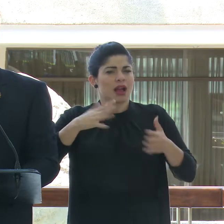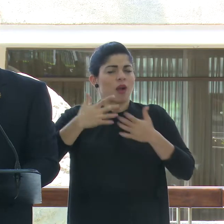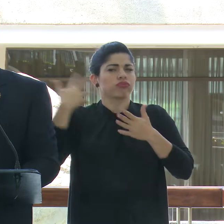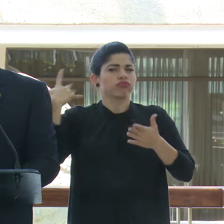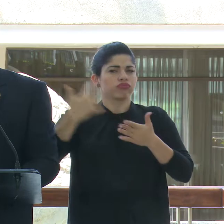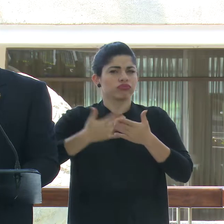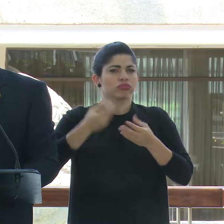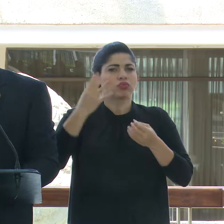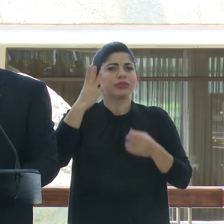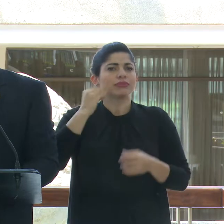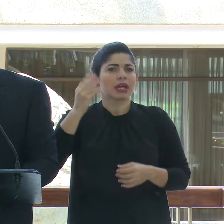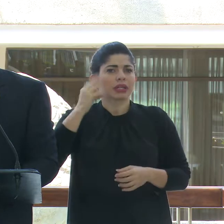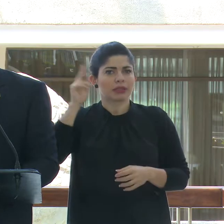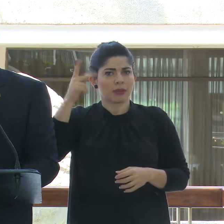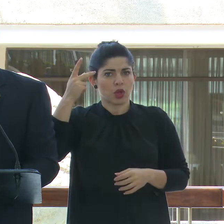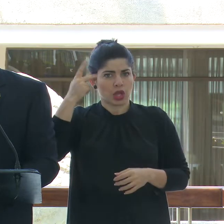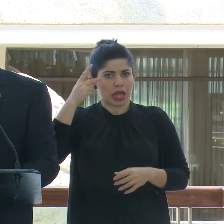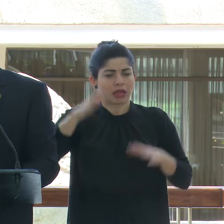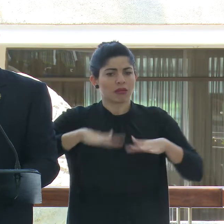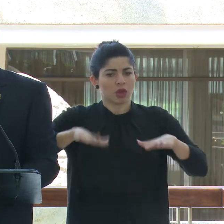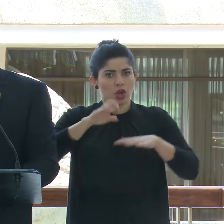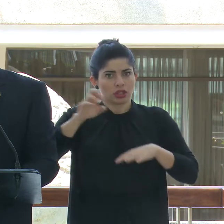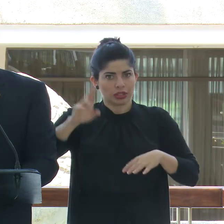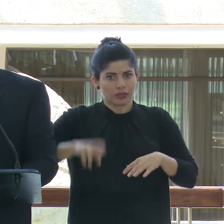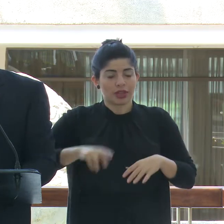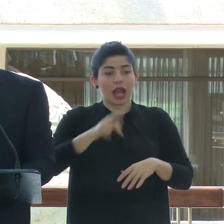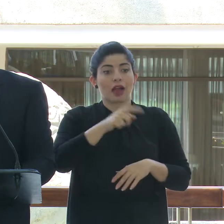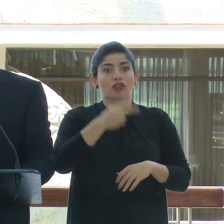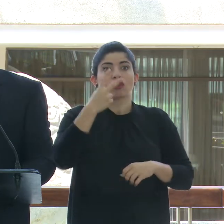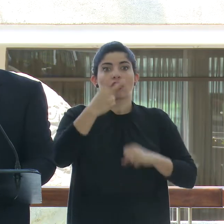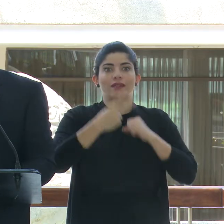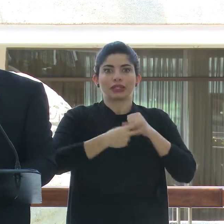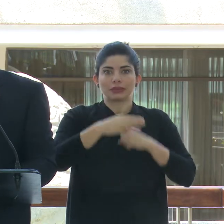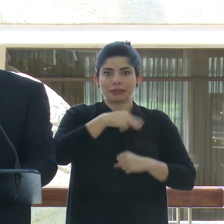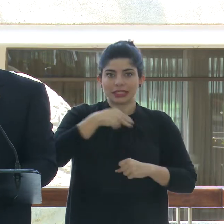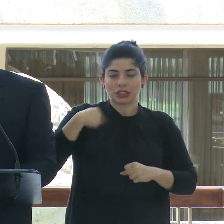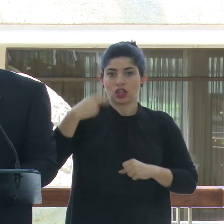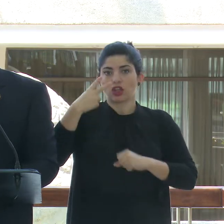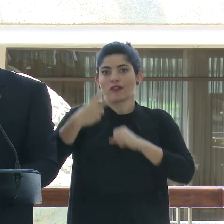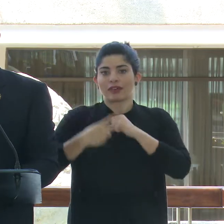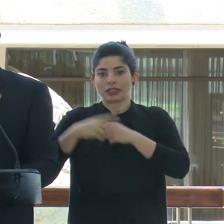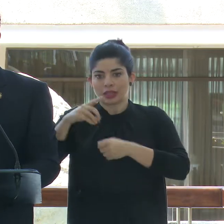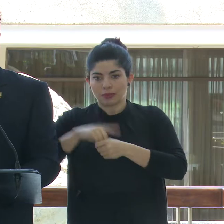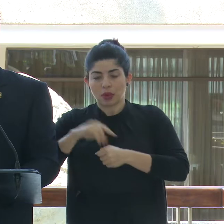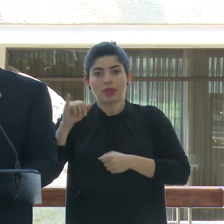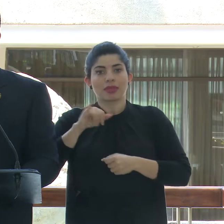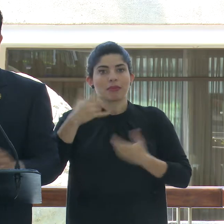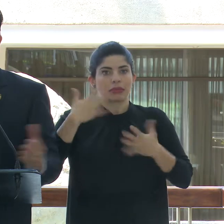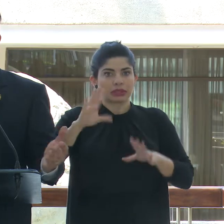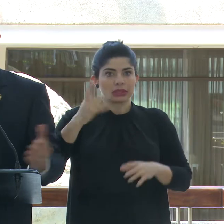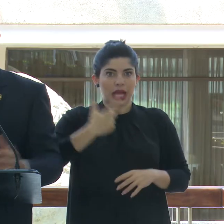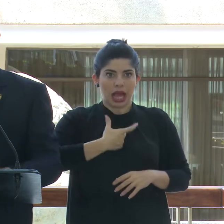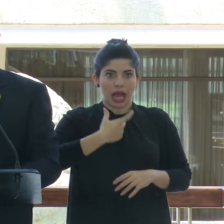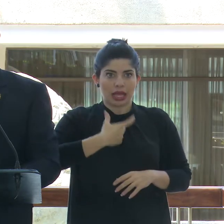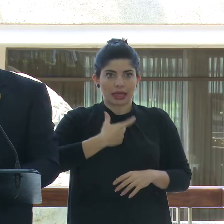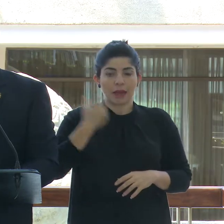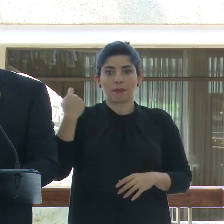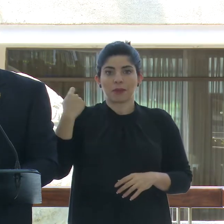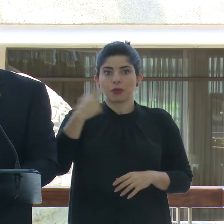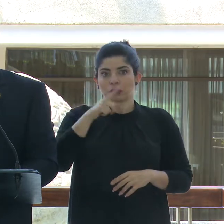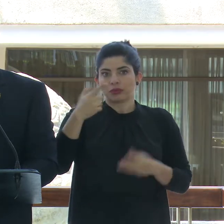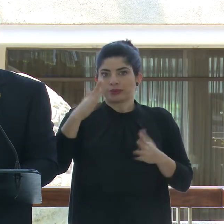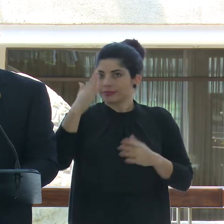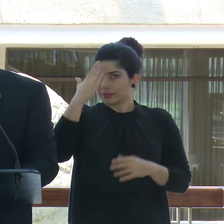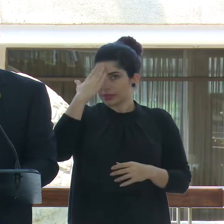política en Costa Rica. Ha sido dos veces ministro, dos veces diputado, también alcalde. Recientemente, ustedes lo saben.